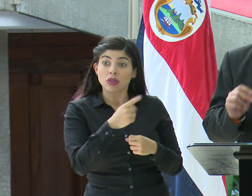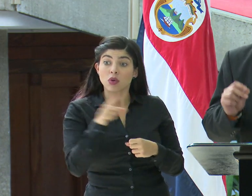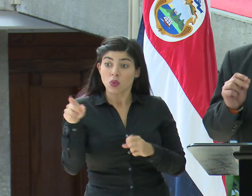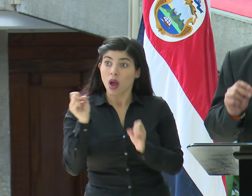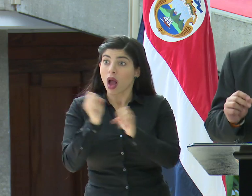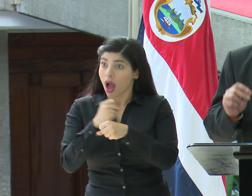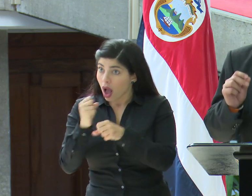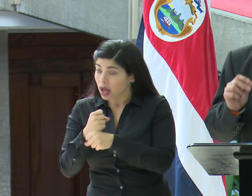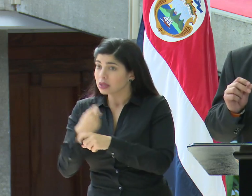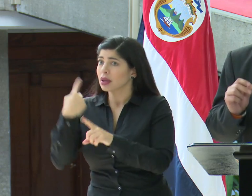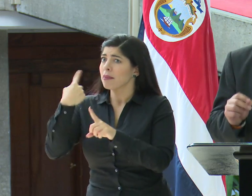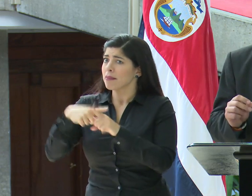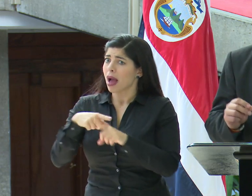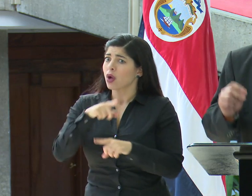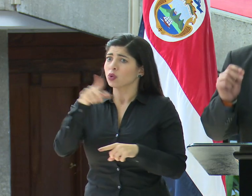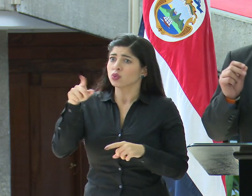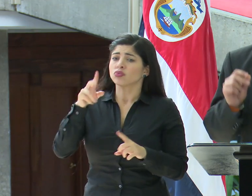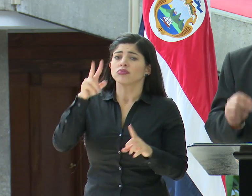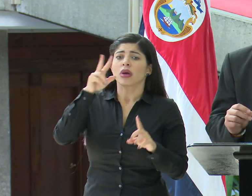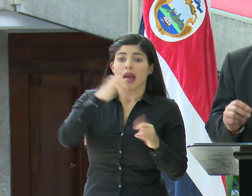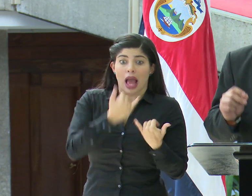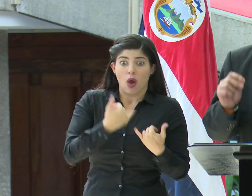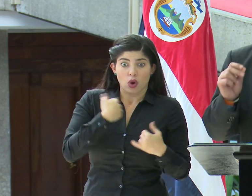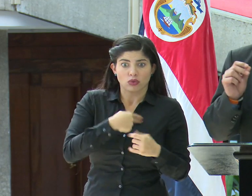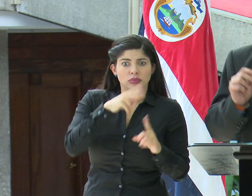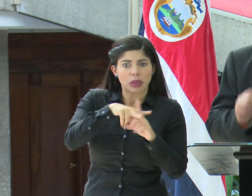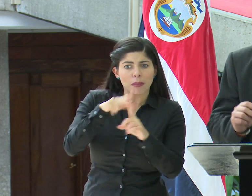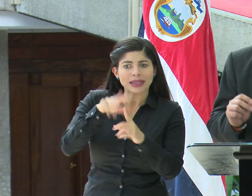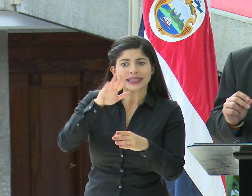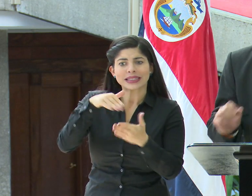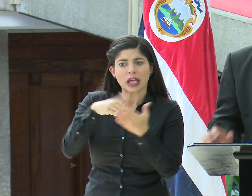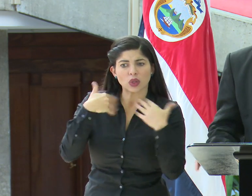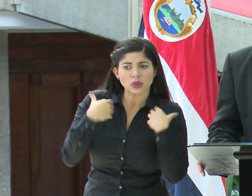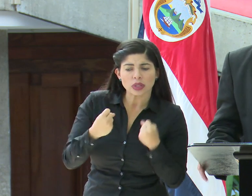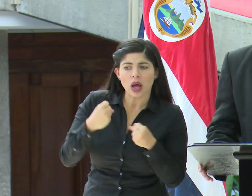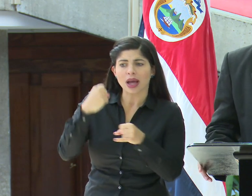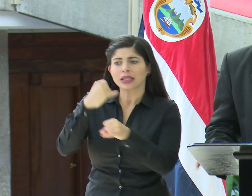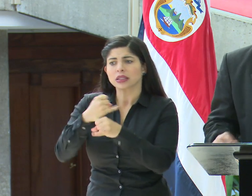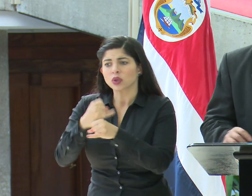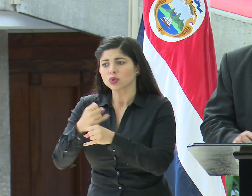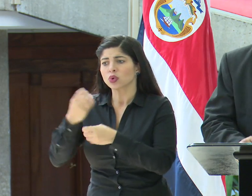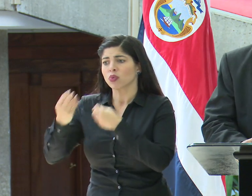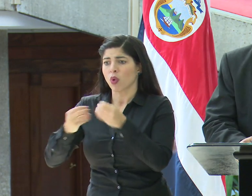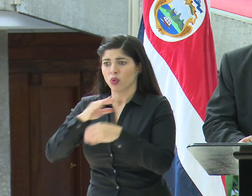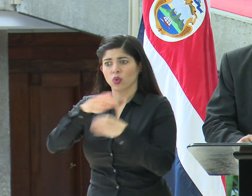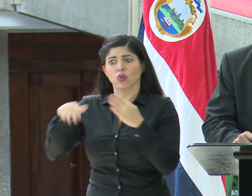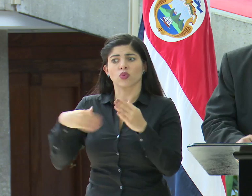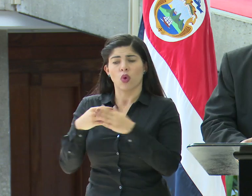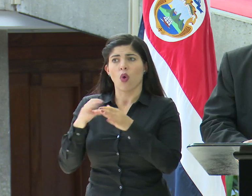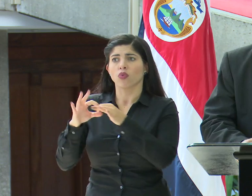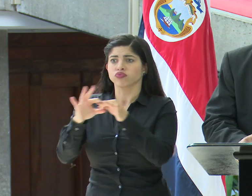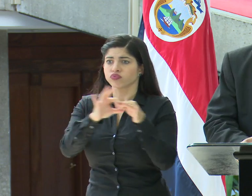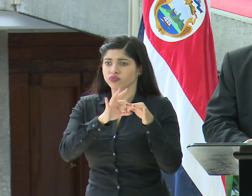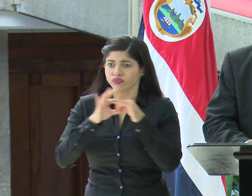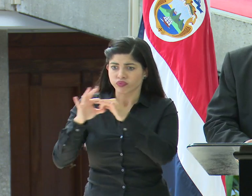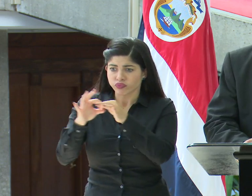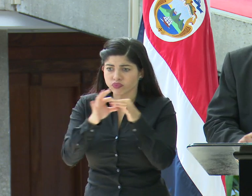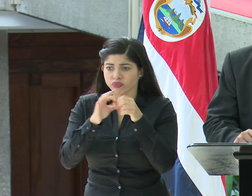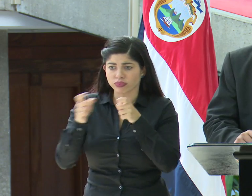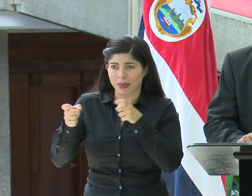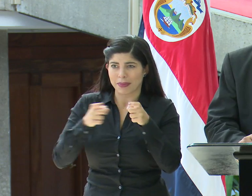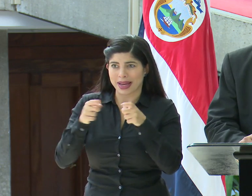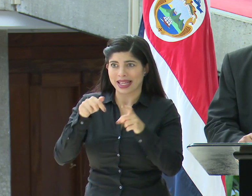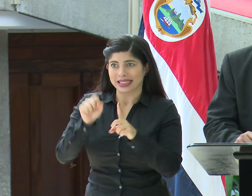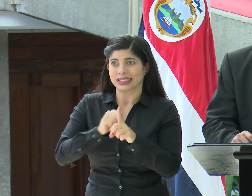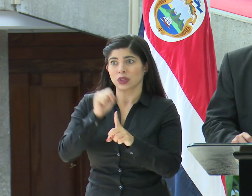y que estamos tomando tanto en centros productivos, en centros de salud, en las instituciones que estamos coordinando y manejando esta